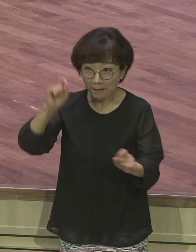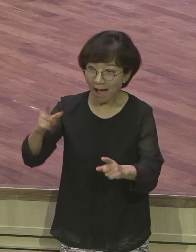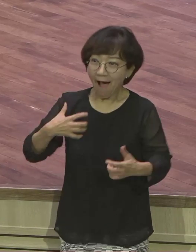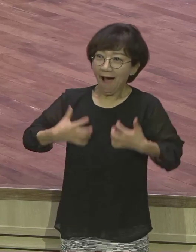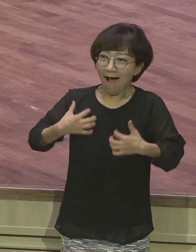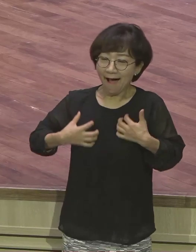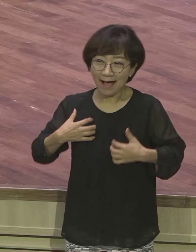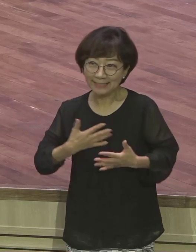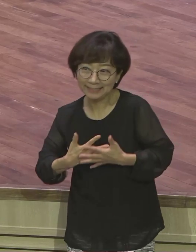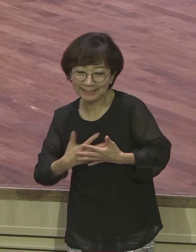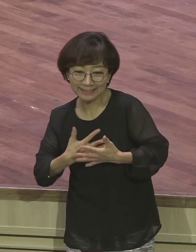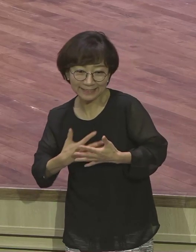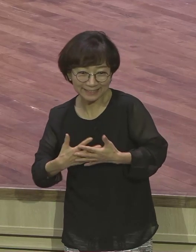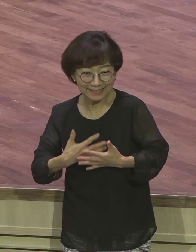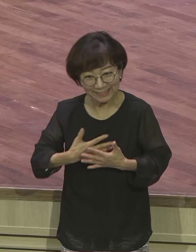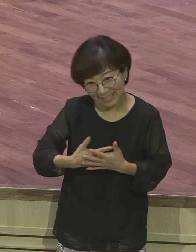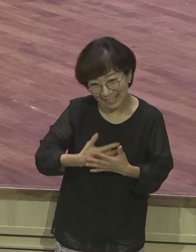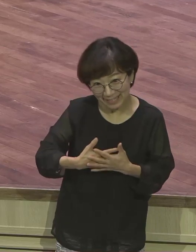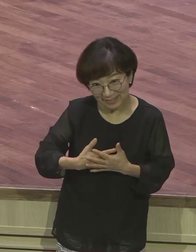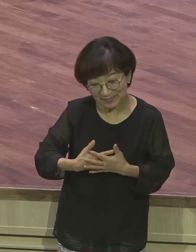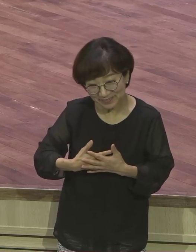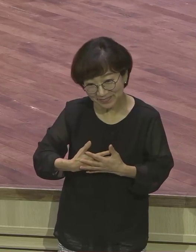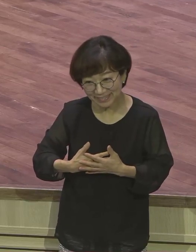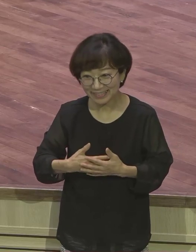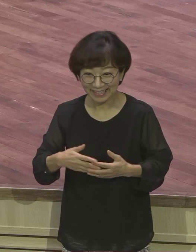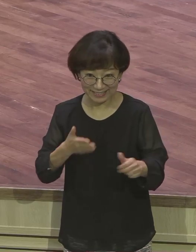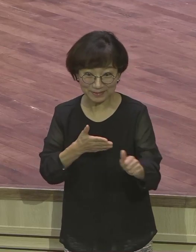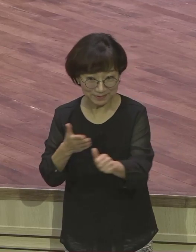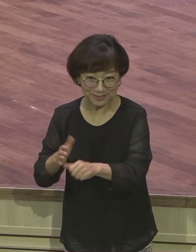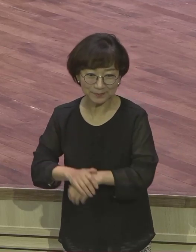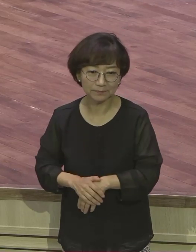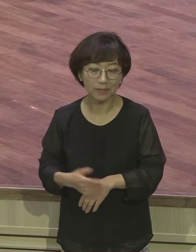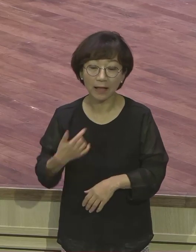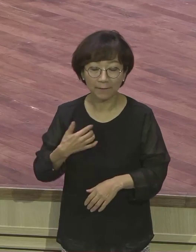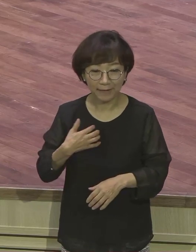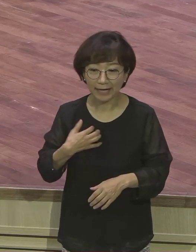선물로 5천 개를 해가지고 이렇게 해서 우리 랩도 좋는데 슬레임